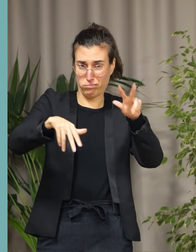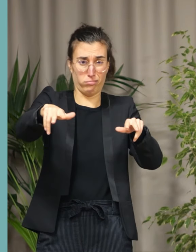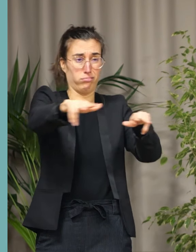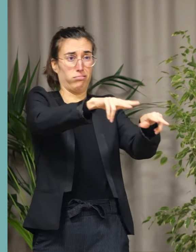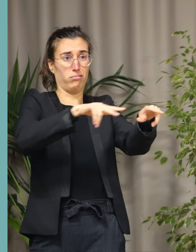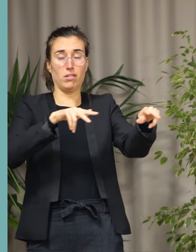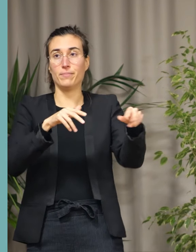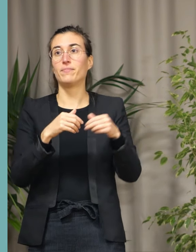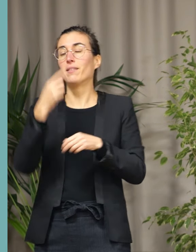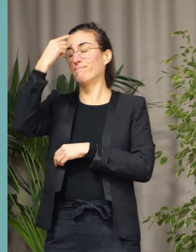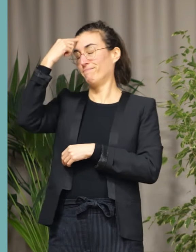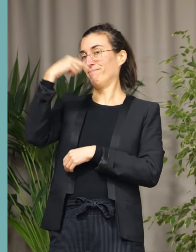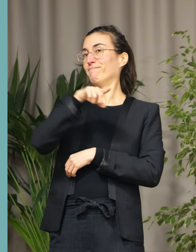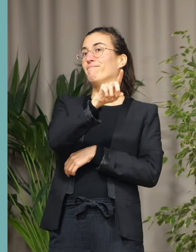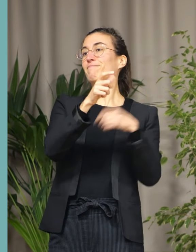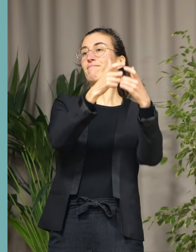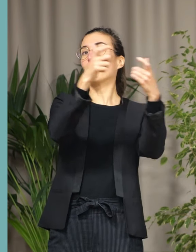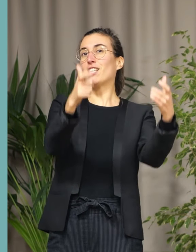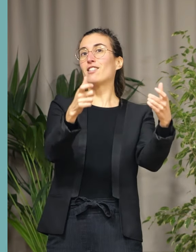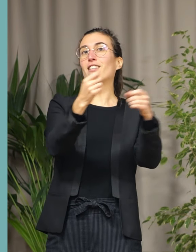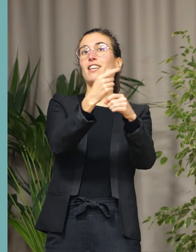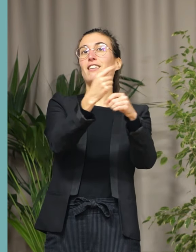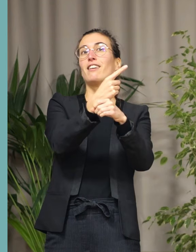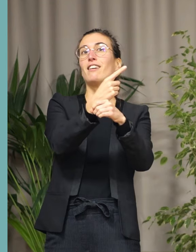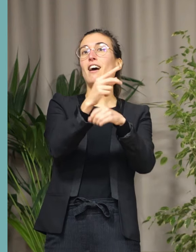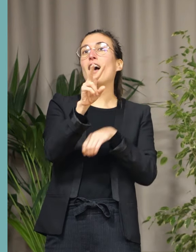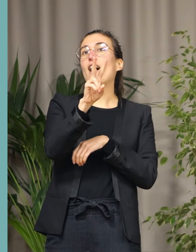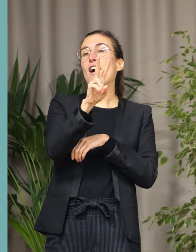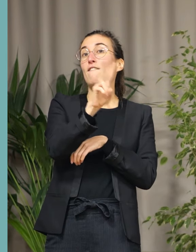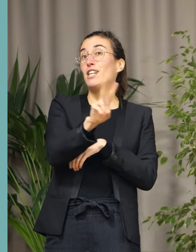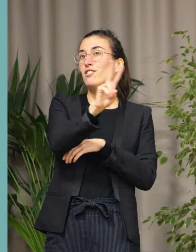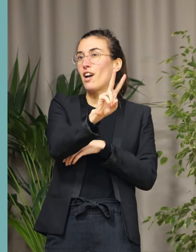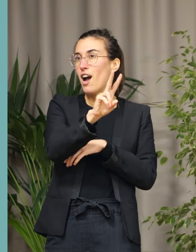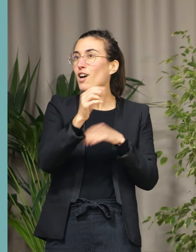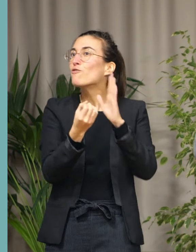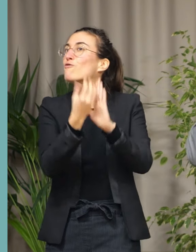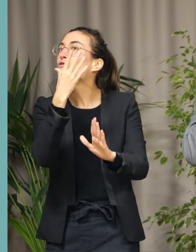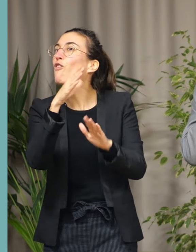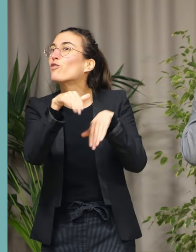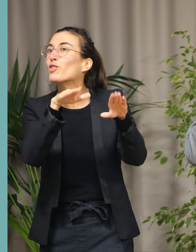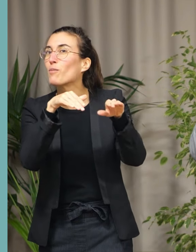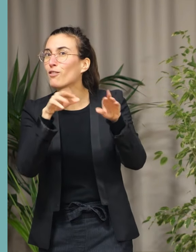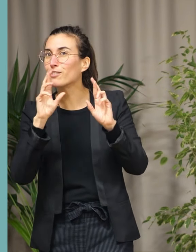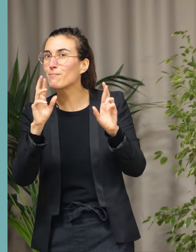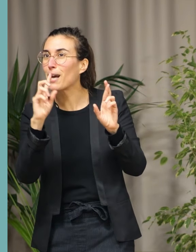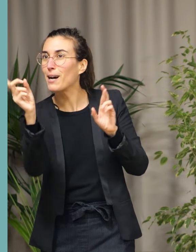'espère que notre déchetterie de Ville-Chiens sera aussi respectée dans son nouveau fonctionnement. J'espère que vous avez tous votre badge.